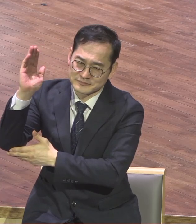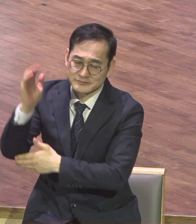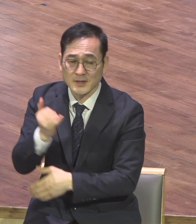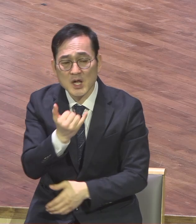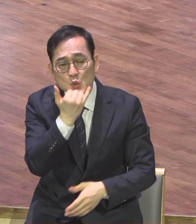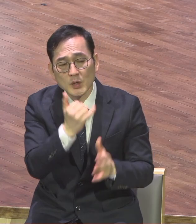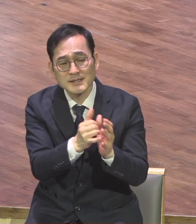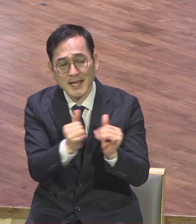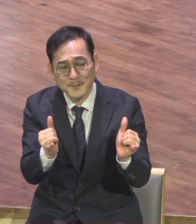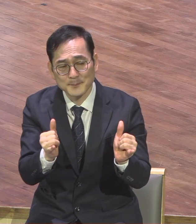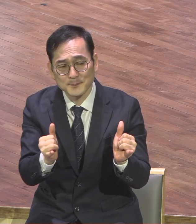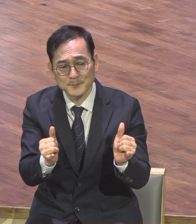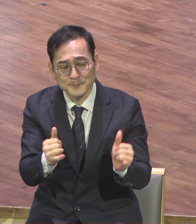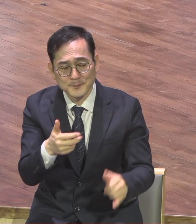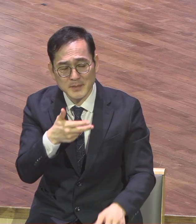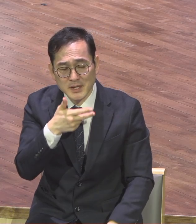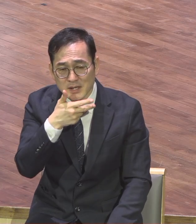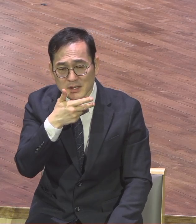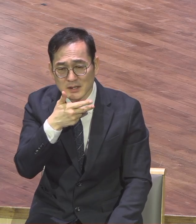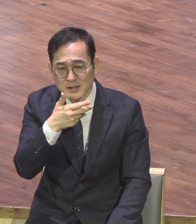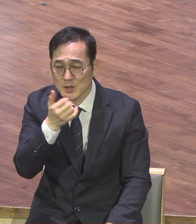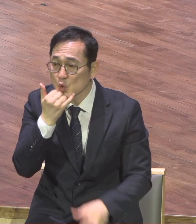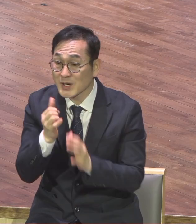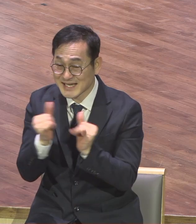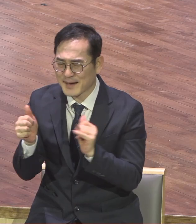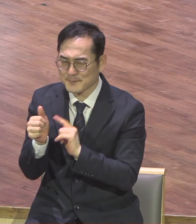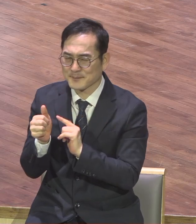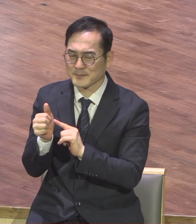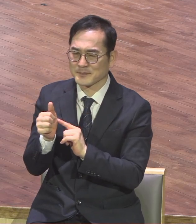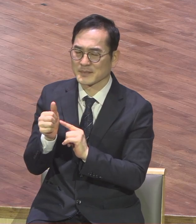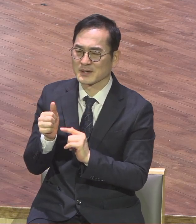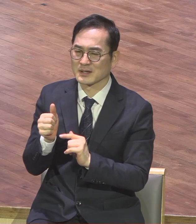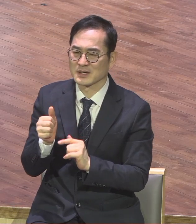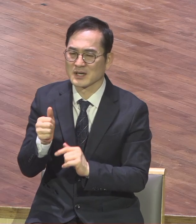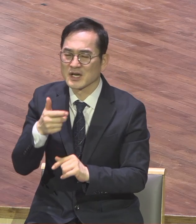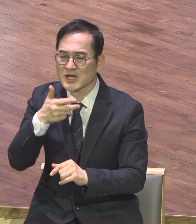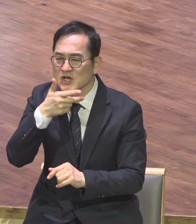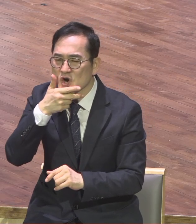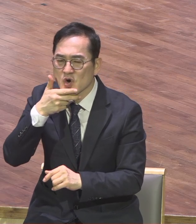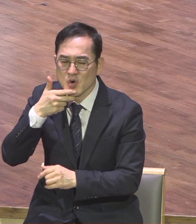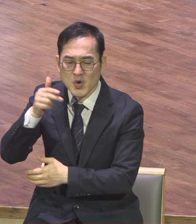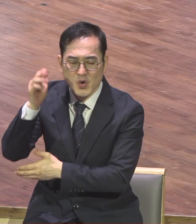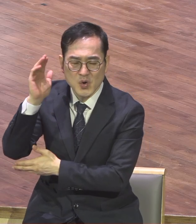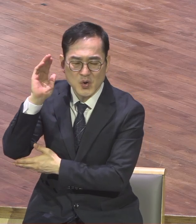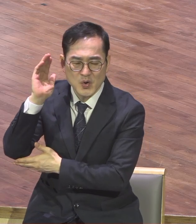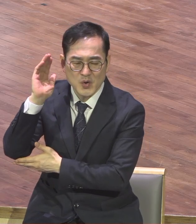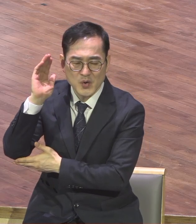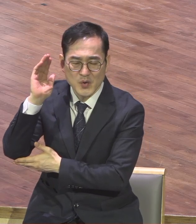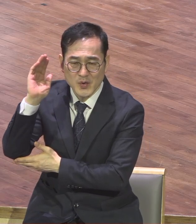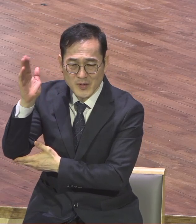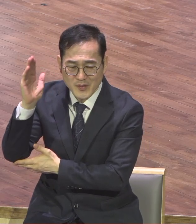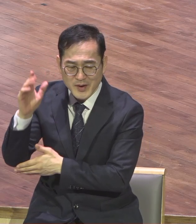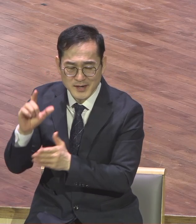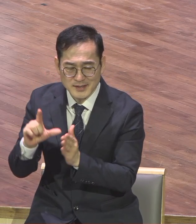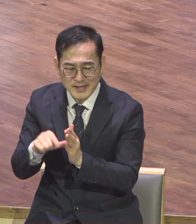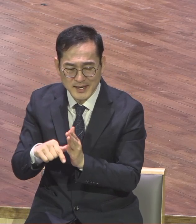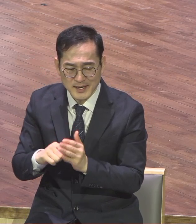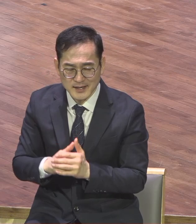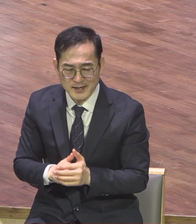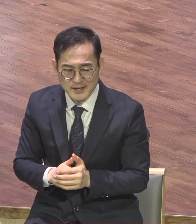영어로 강의를 하니까 학생들이 강의할 때마다 독일식 영어 발음에 대해서